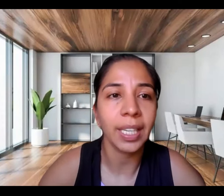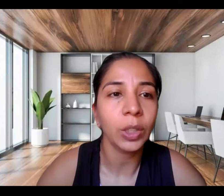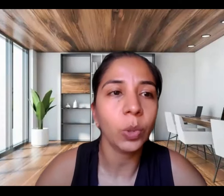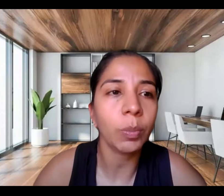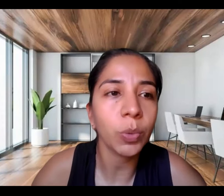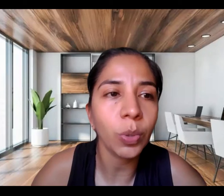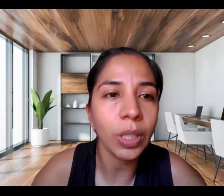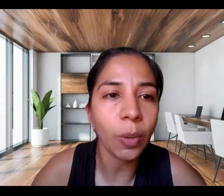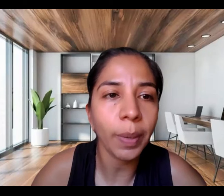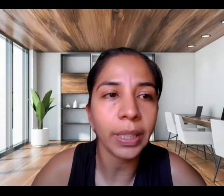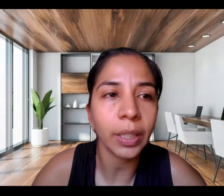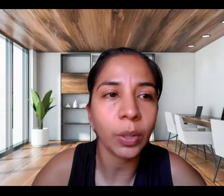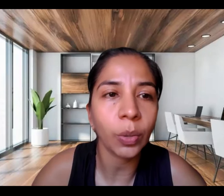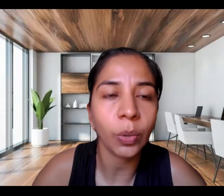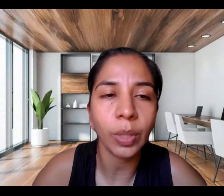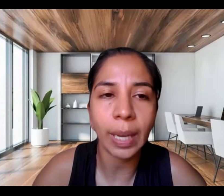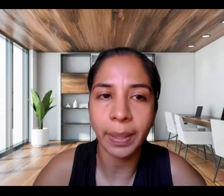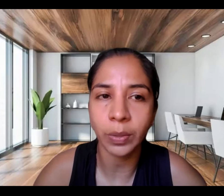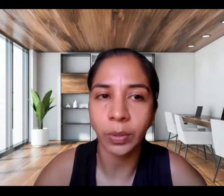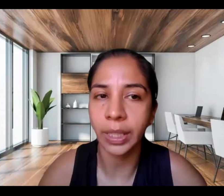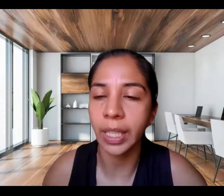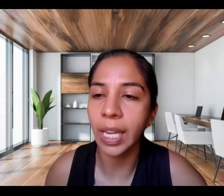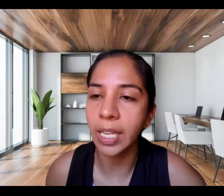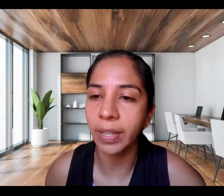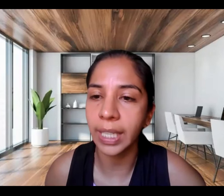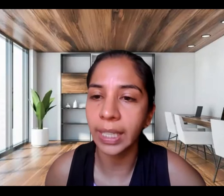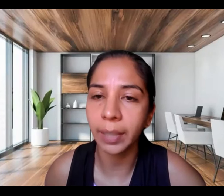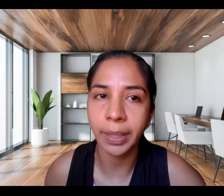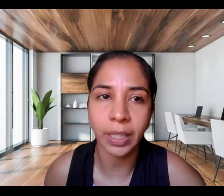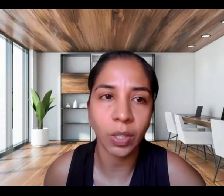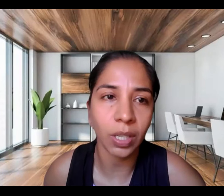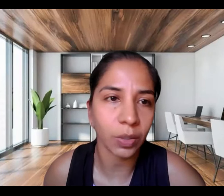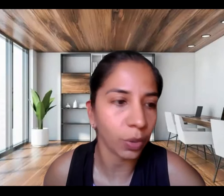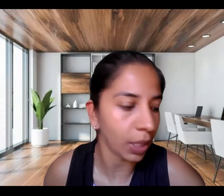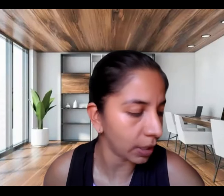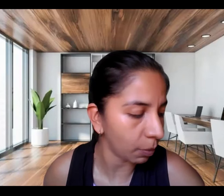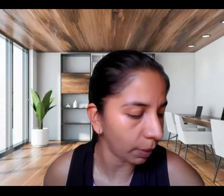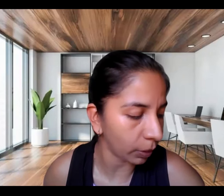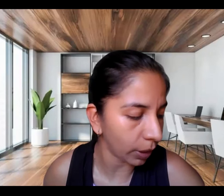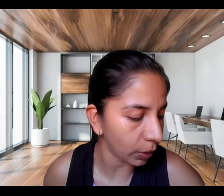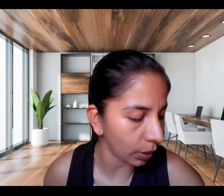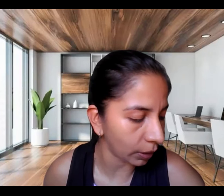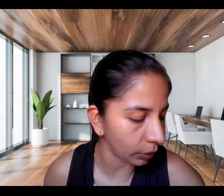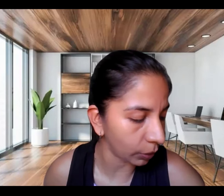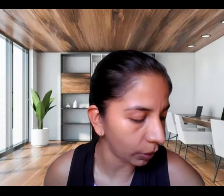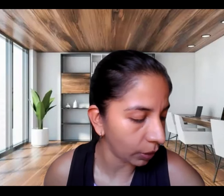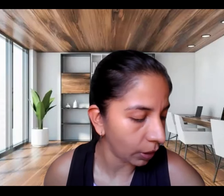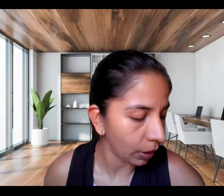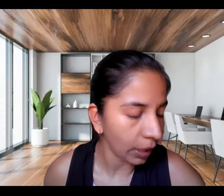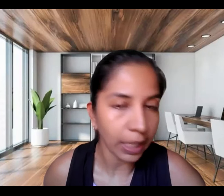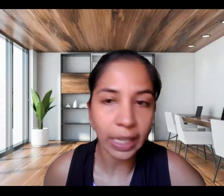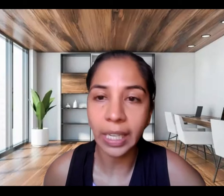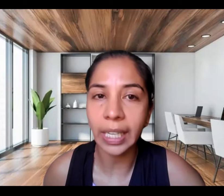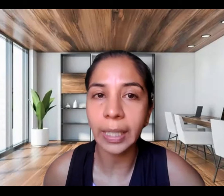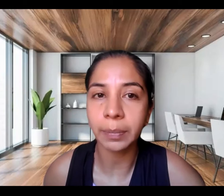señas, tuvimos un inconveniente con la persona que iba a hacer la interpretación y estoy en este momento gestionando